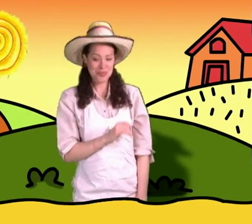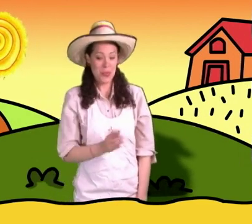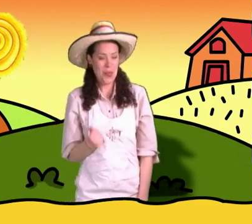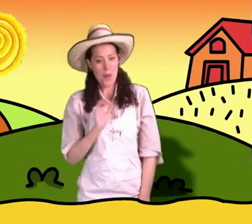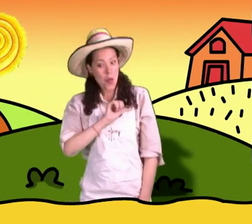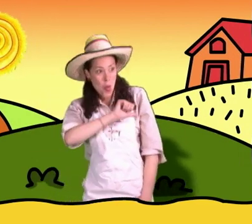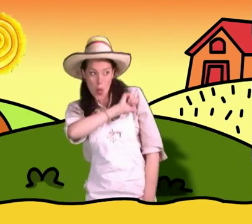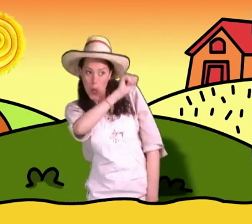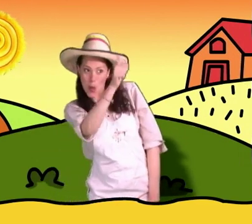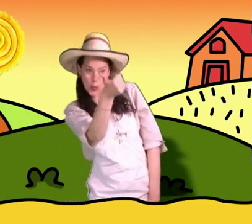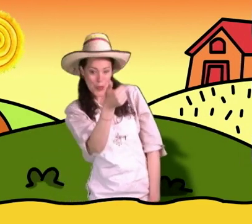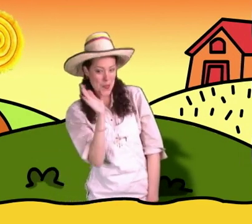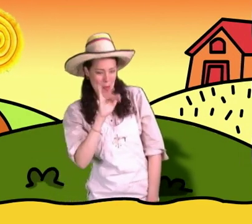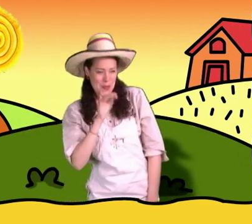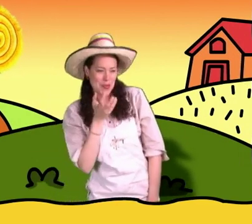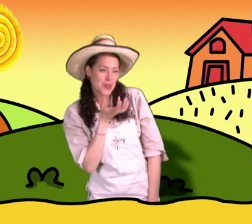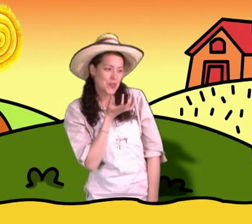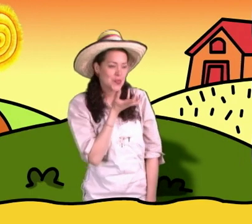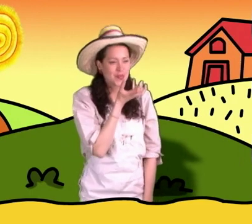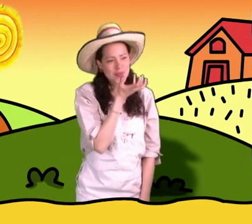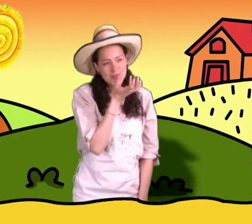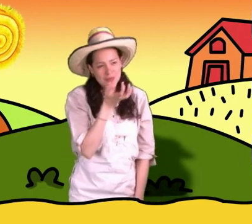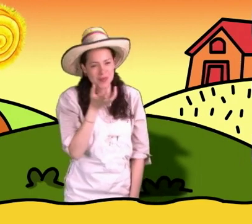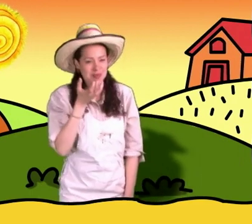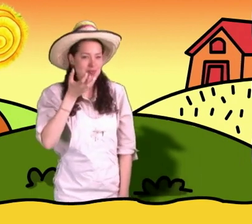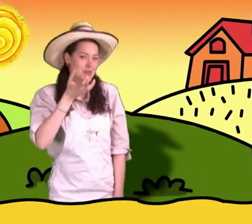Son muy lindos. Son Busquemos otros animales.